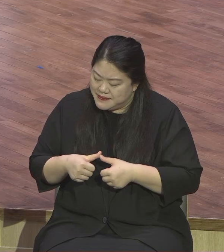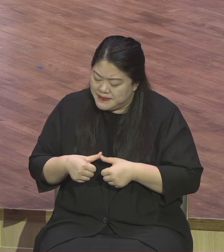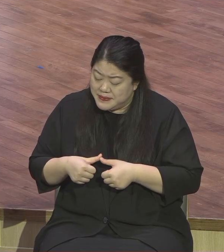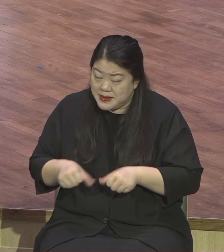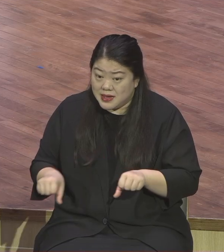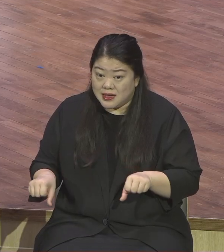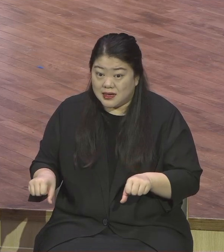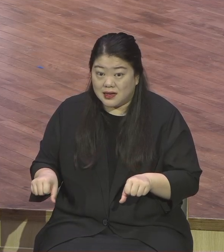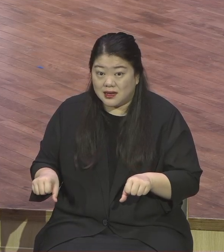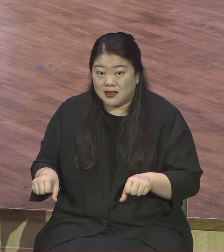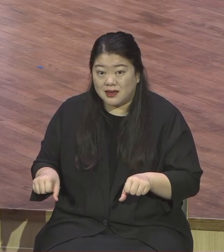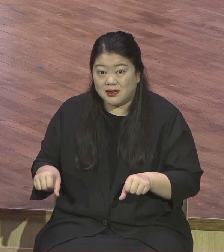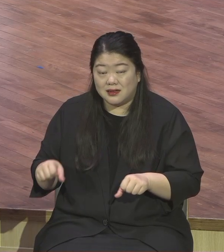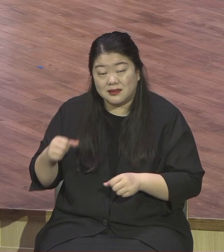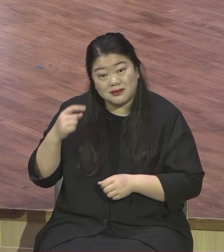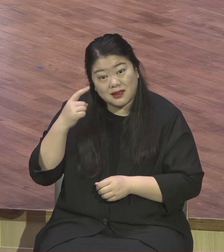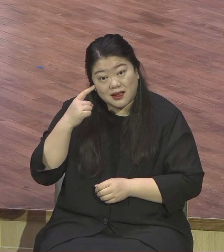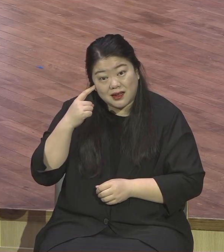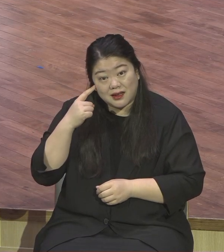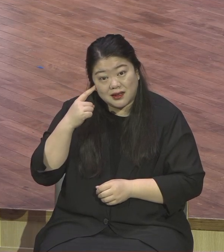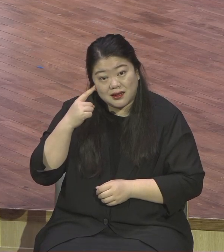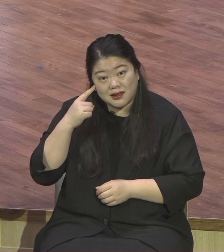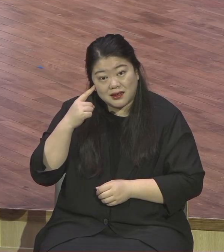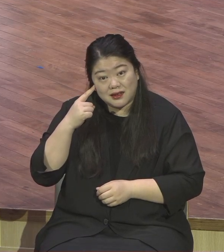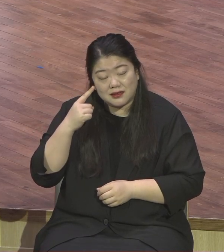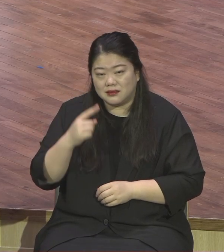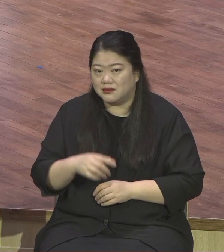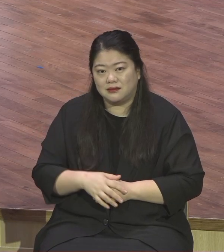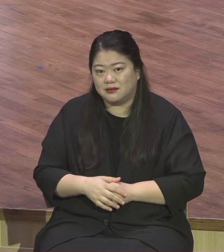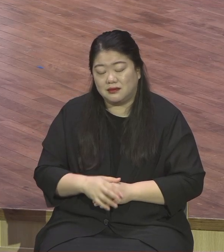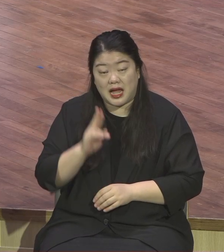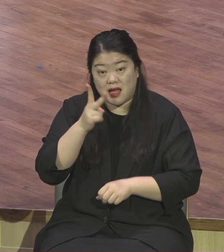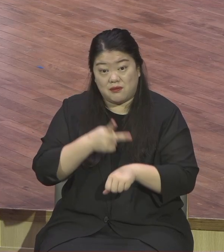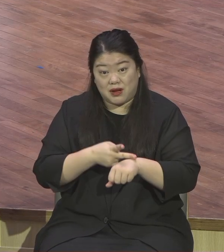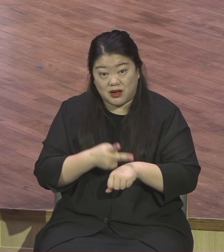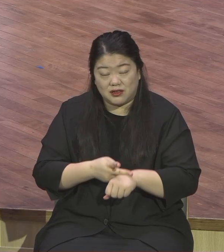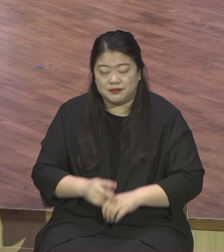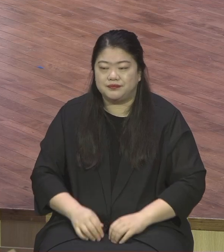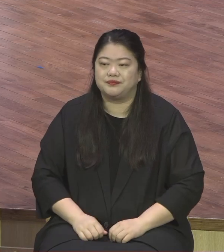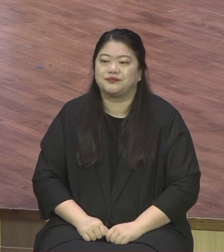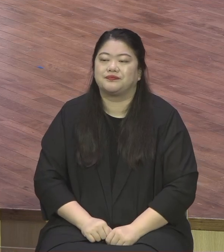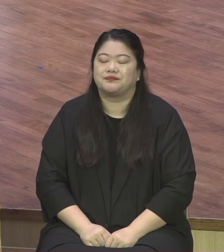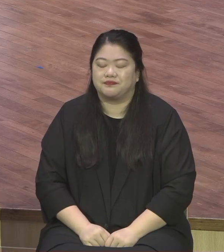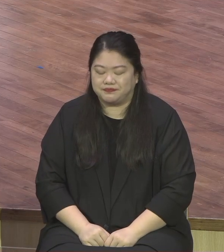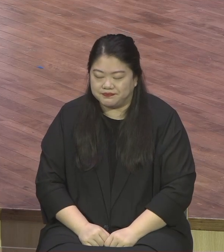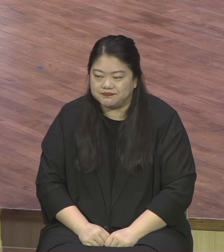십자가 지고 가는 거야 그 가시 지고 가 사단에 가시가 내 몸에 있어